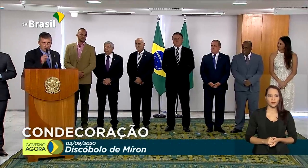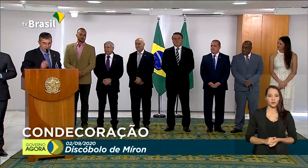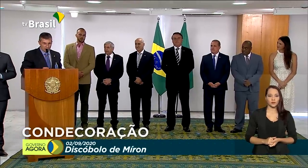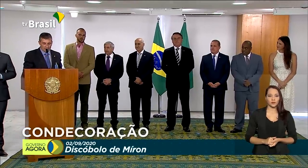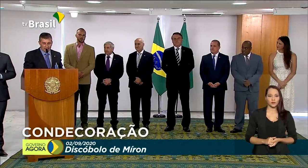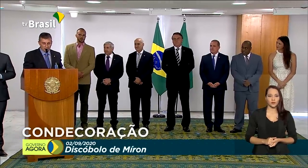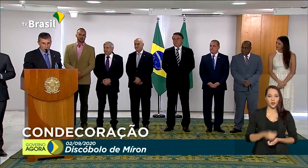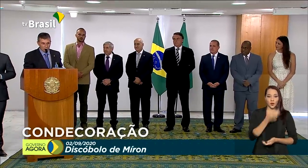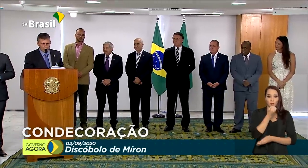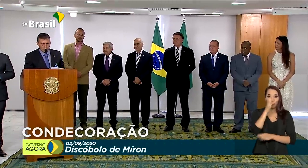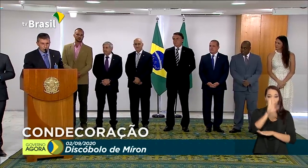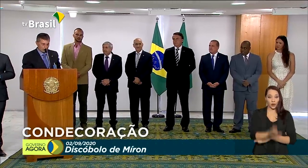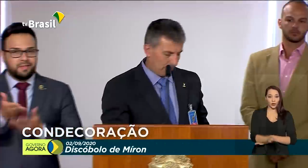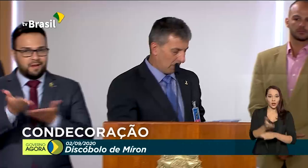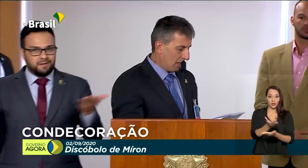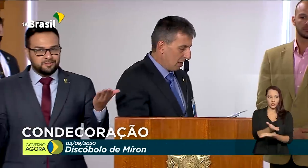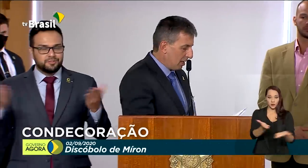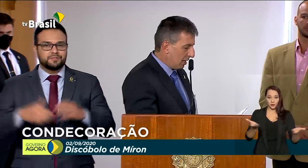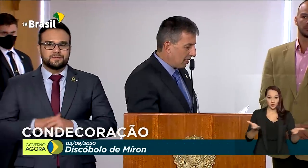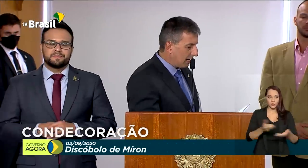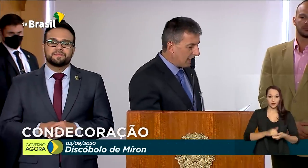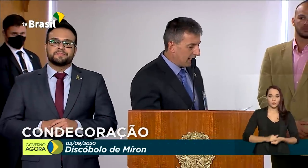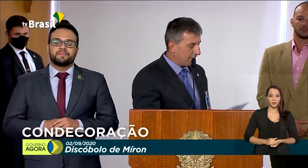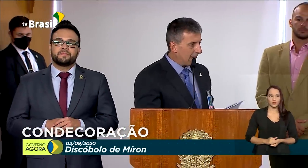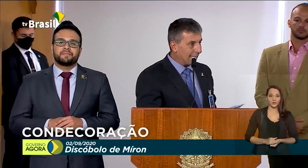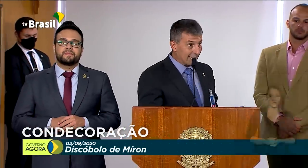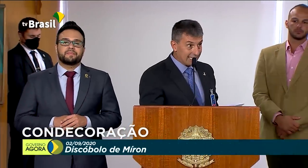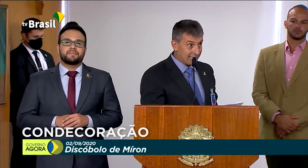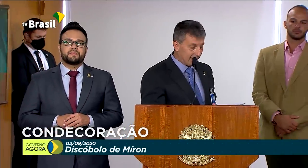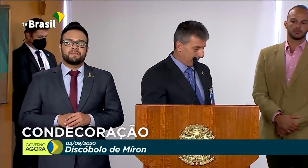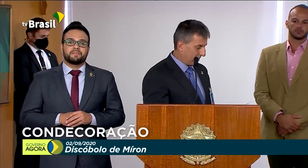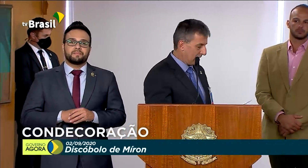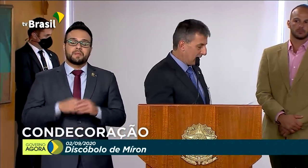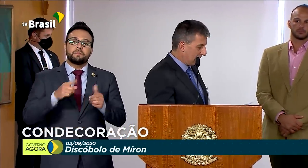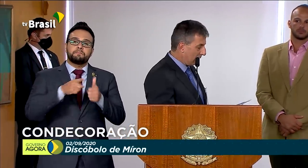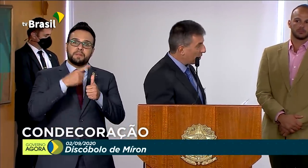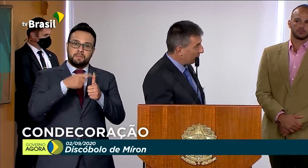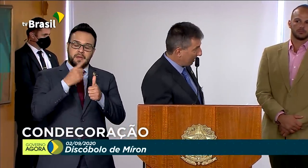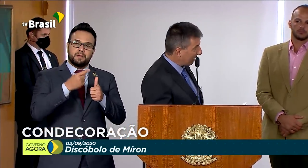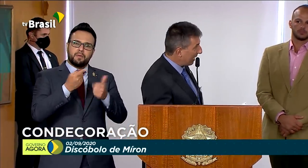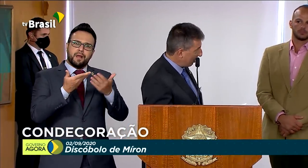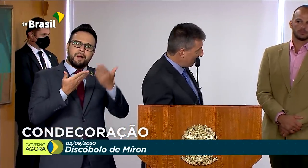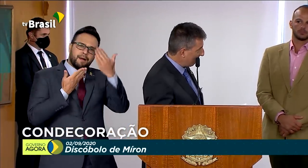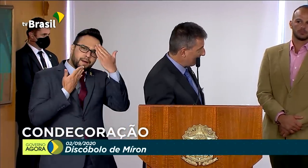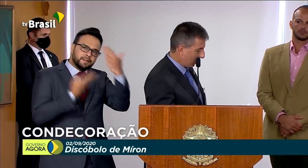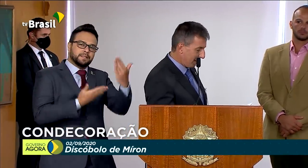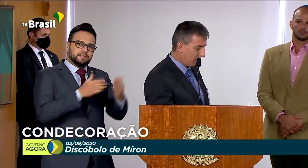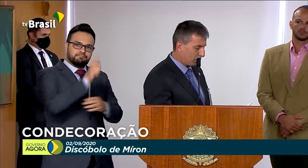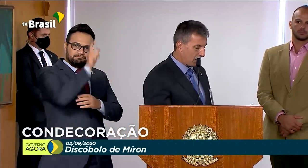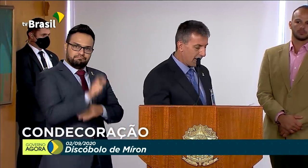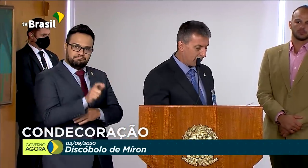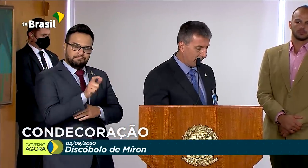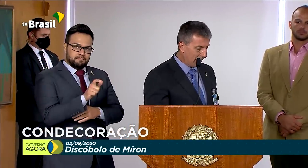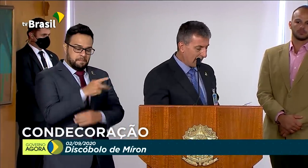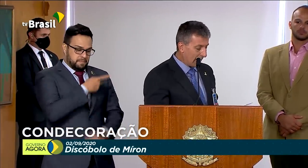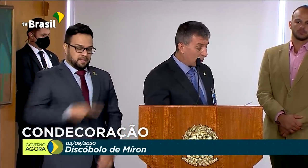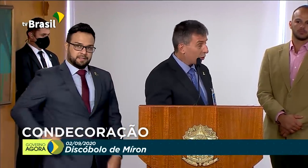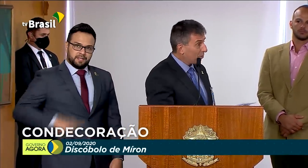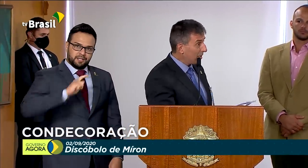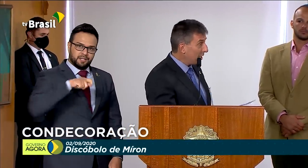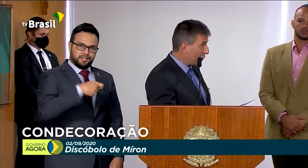Boa tarde a todos. Queria agradecer ao nosso presidente Jair Bolsonaro,